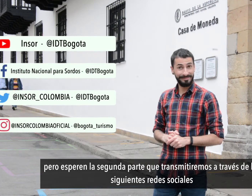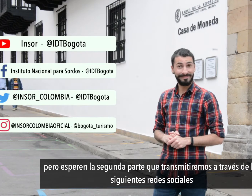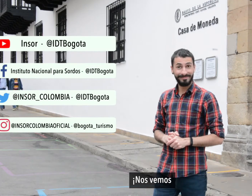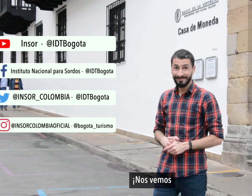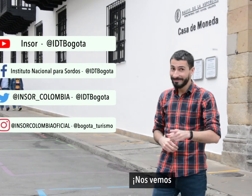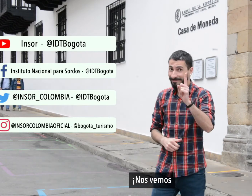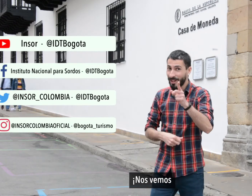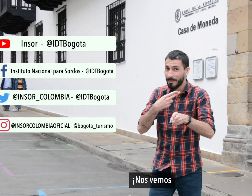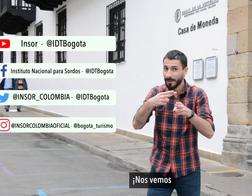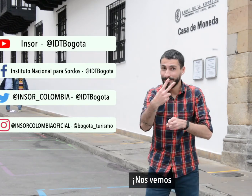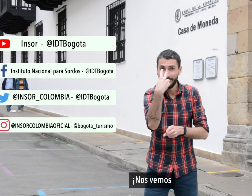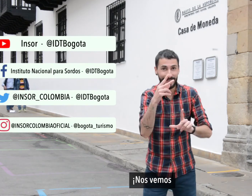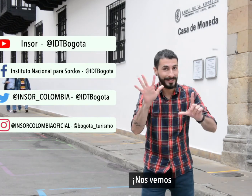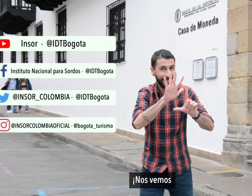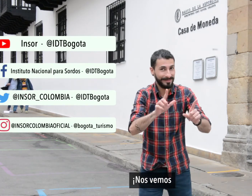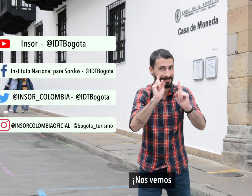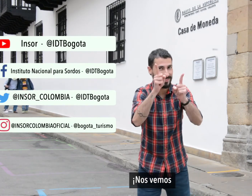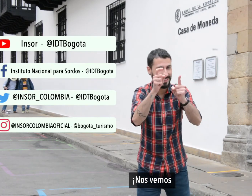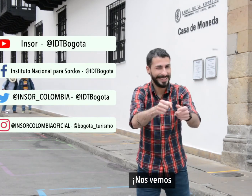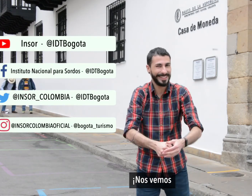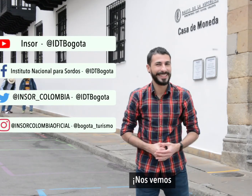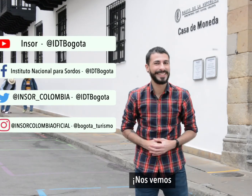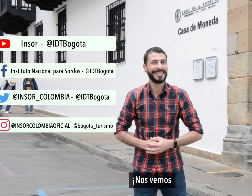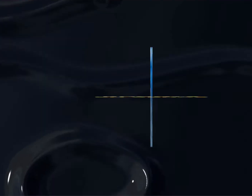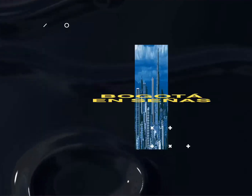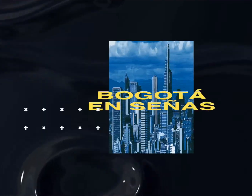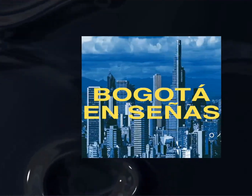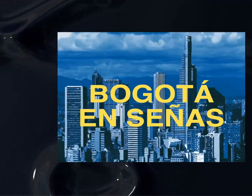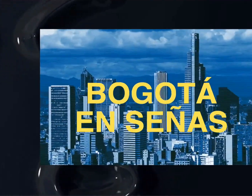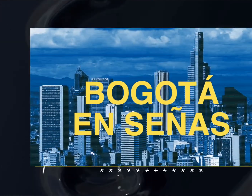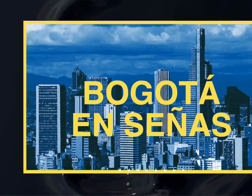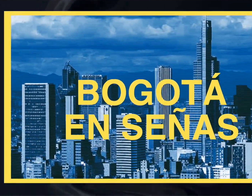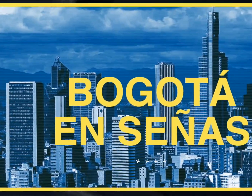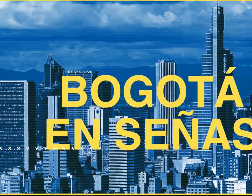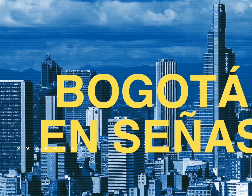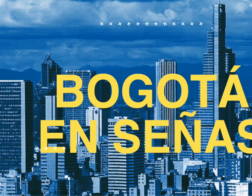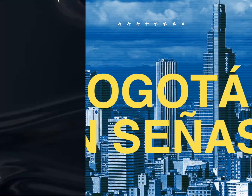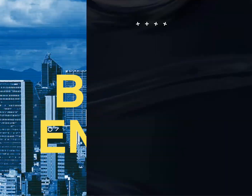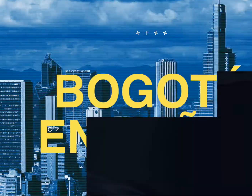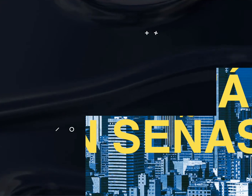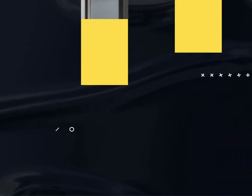¡Nos vemos! Los musicos Los musicos Los